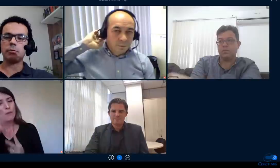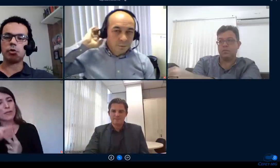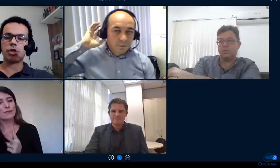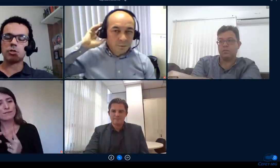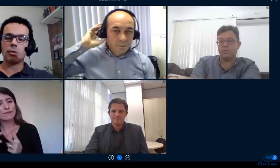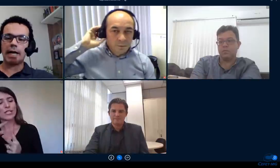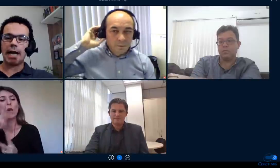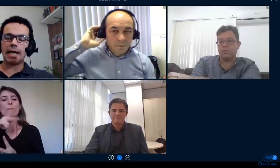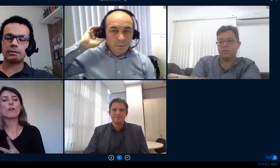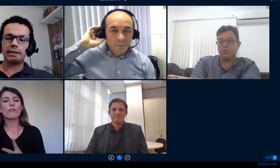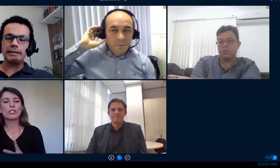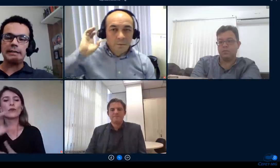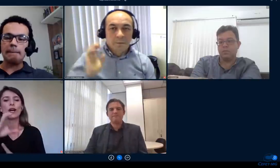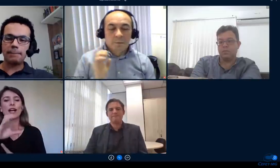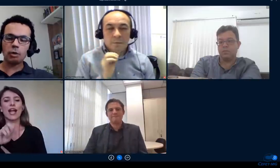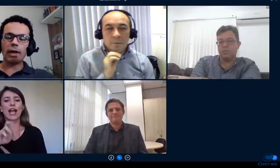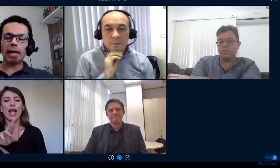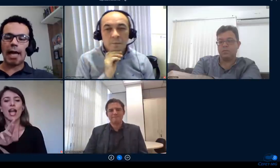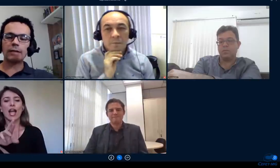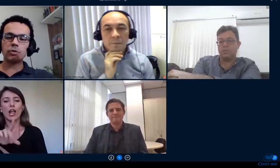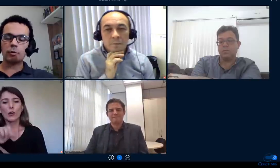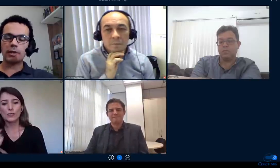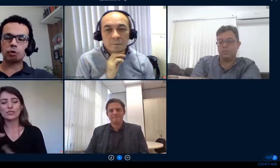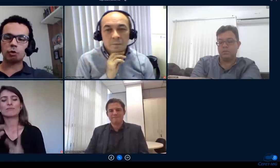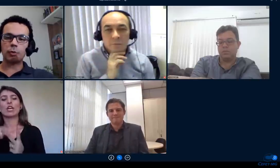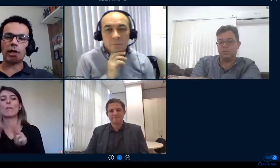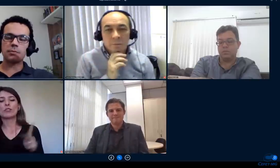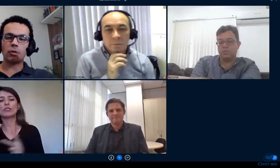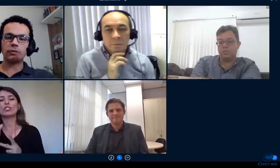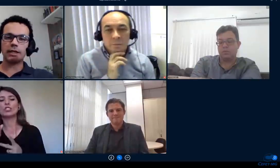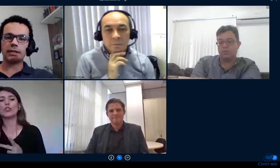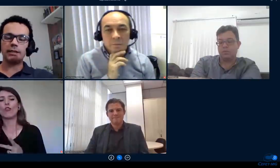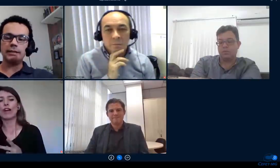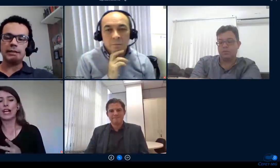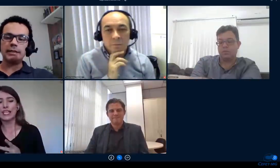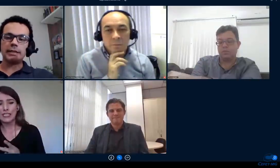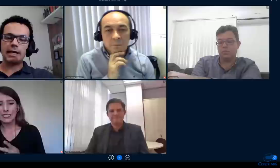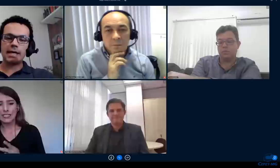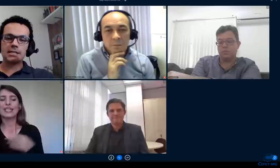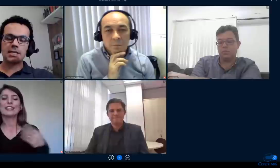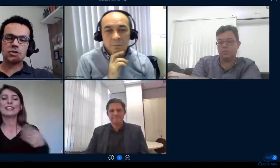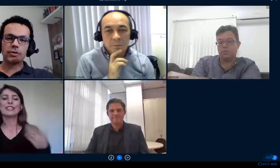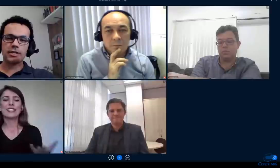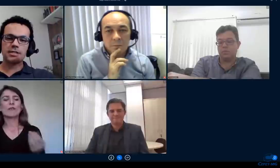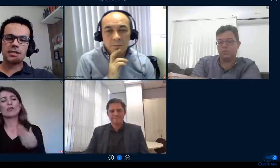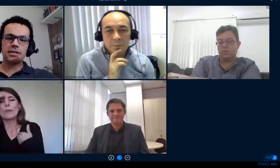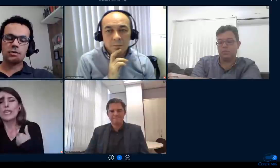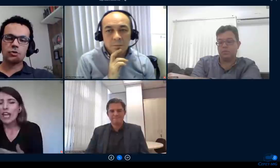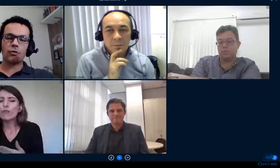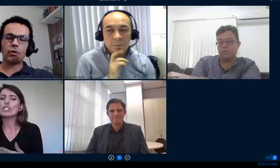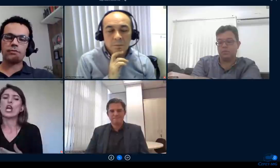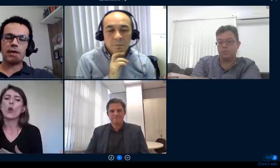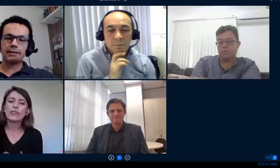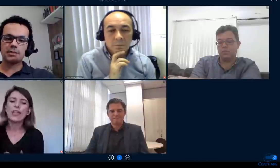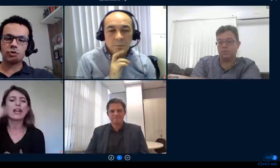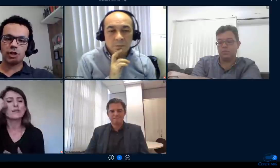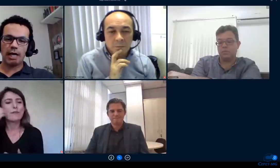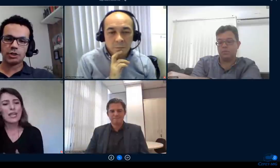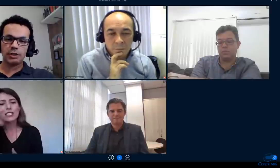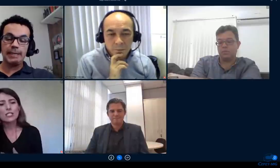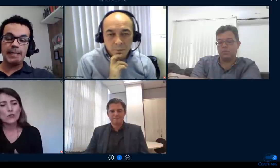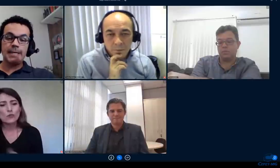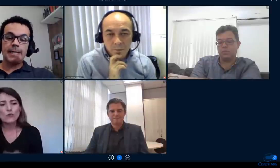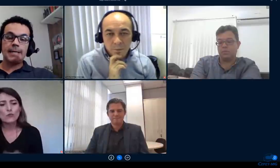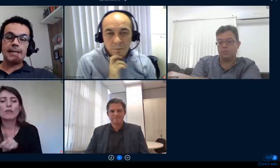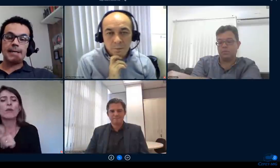Giovanni muitíssimo obrigado pelo relato e sobretudo por responder aqui as questões que nos foram enviadas no